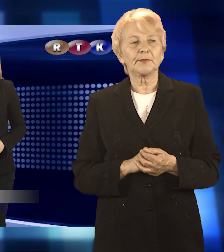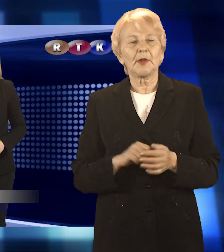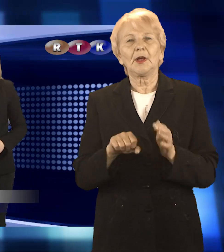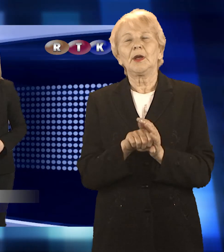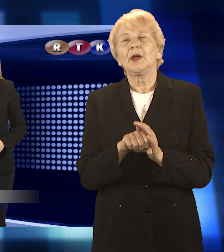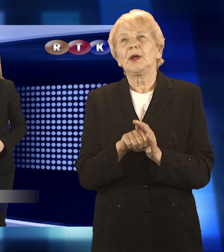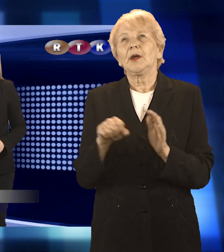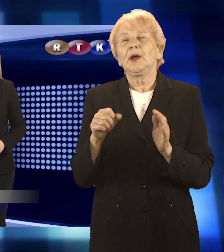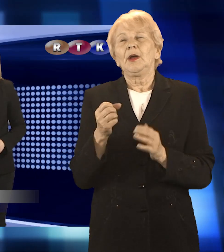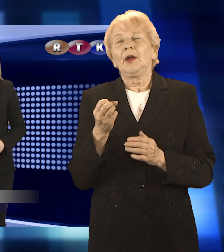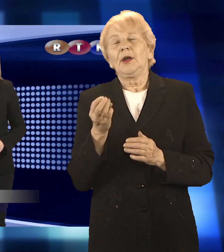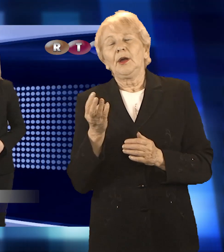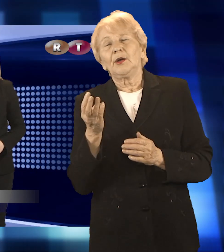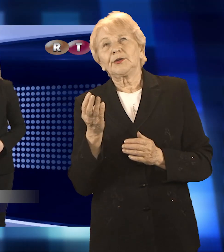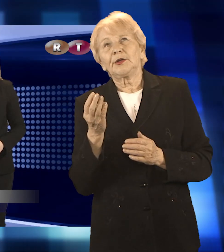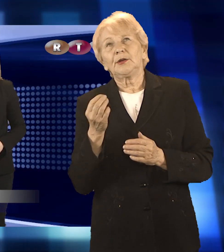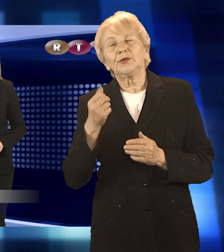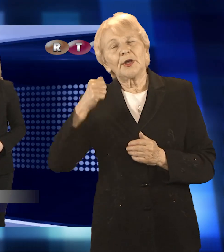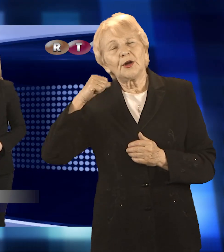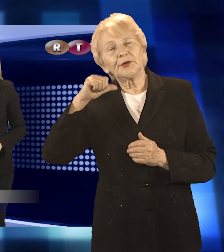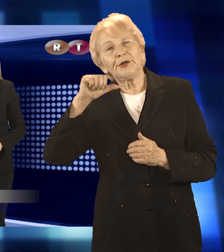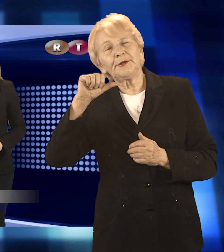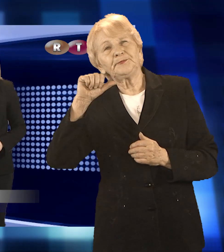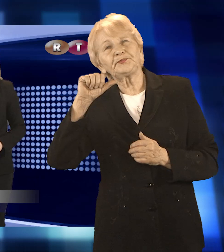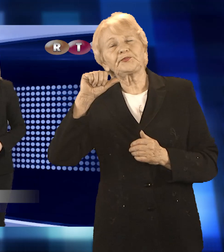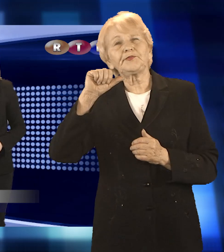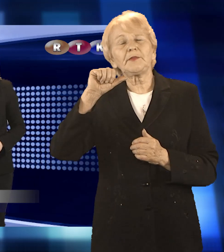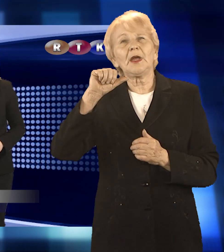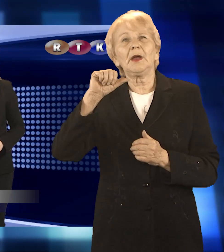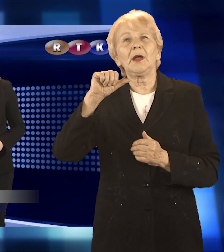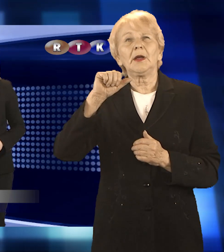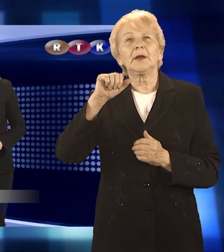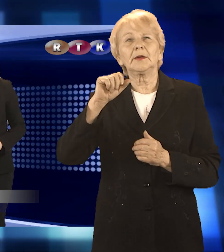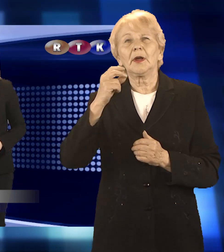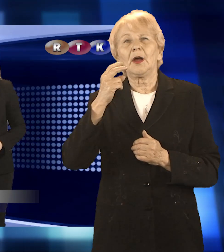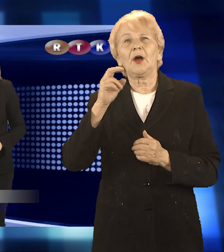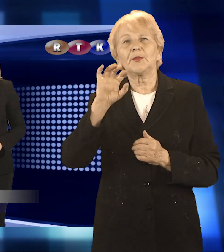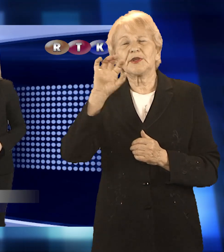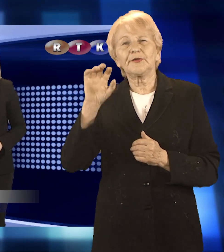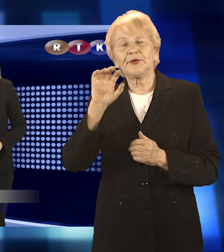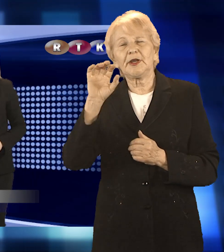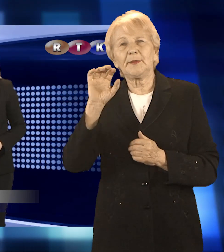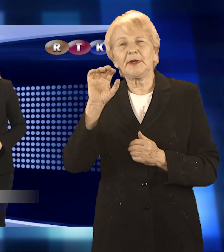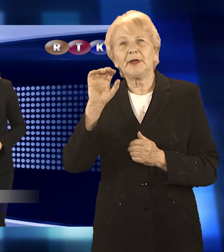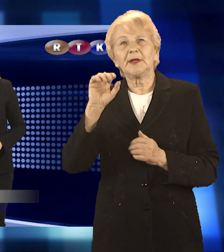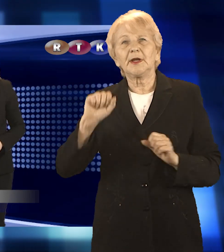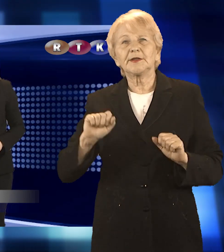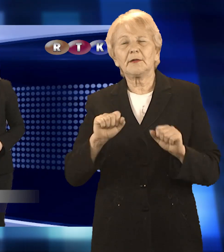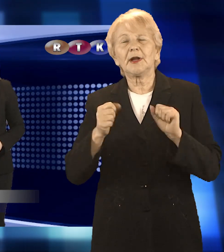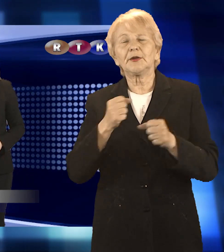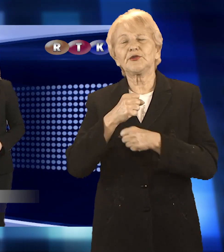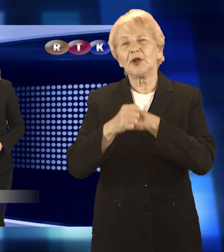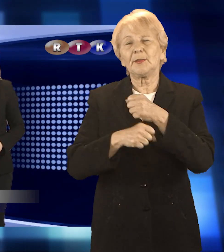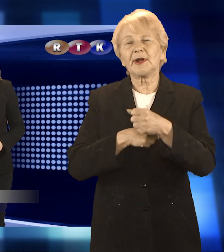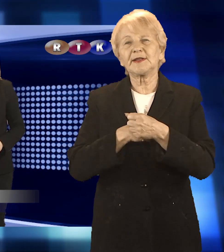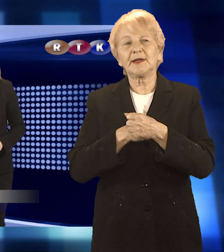Od kilku tygodni zaglądamy do miejskich jednostek i sprawdzamy jak radzą sobie w dobie pandemii. Dziś zapraszam Państwa